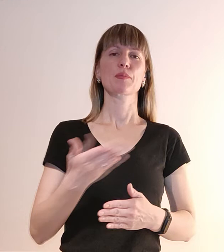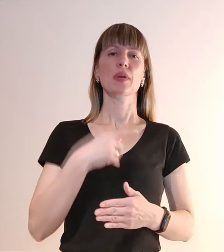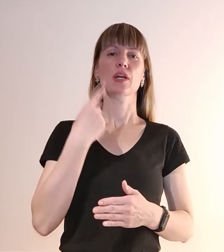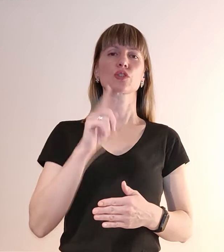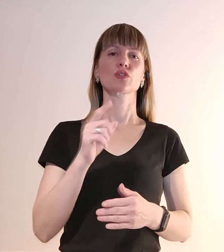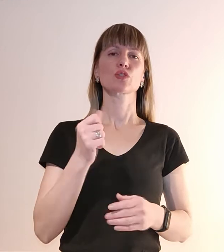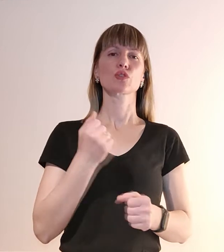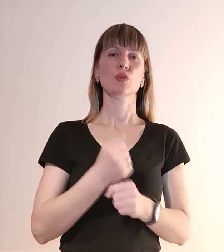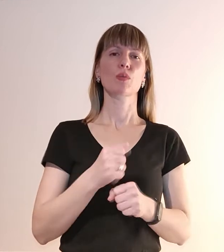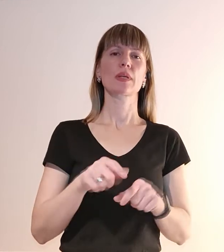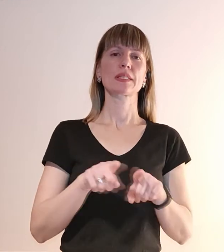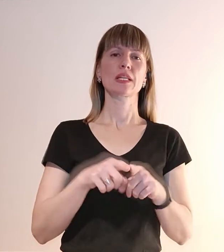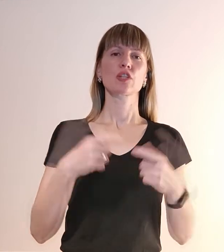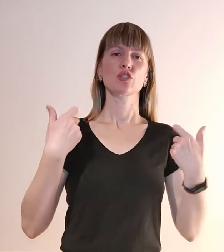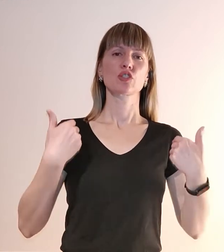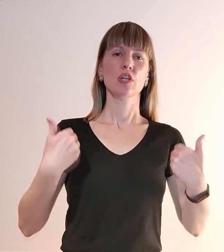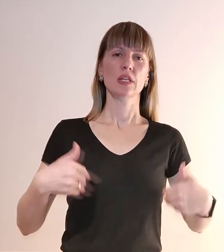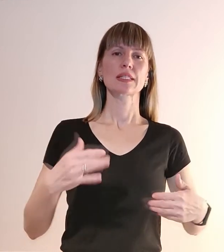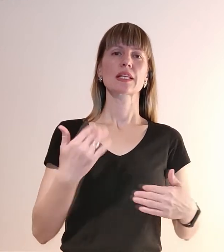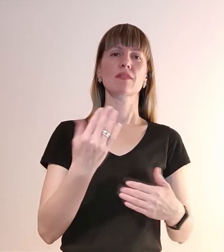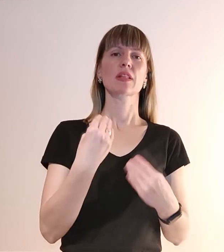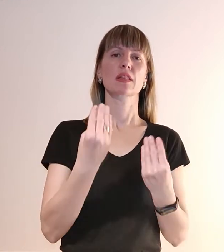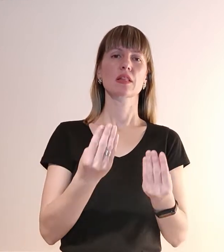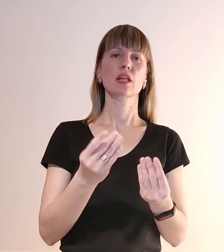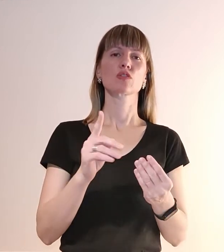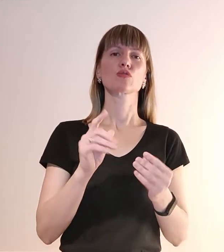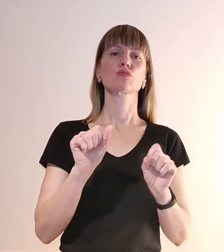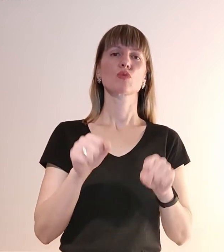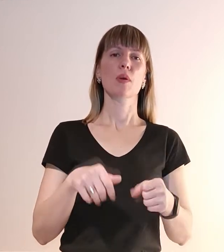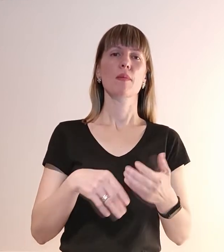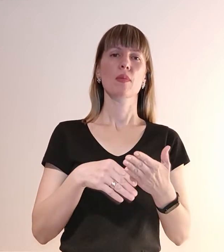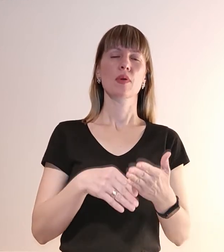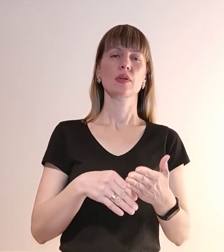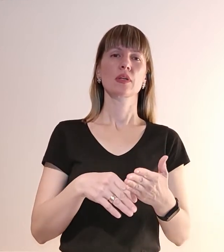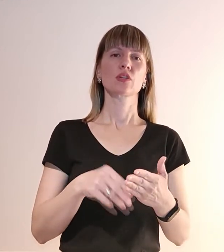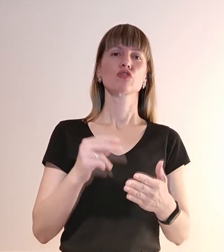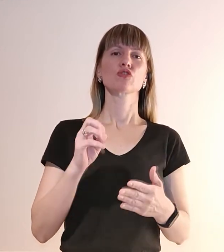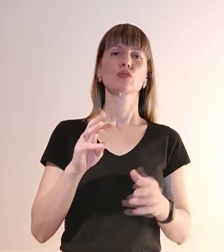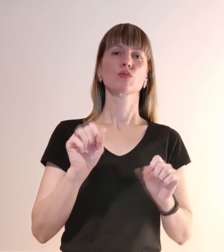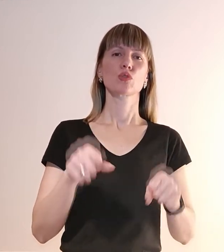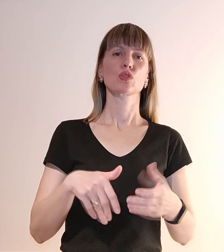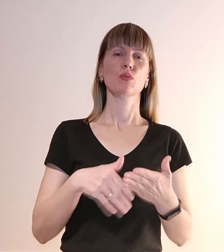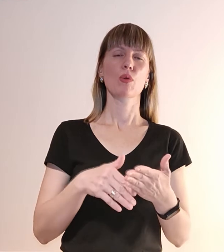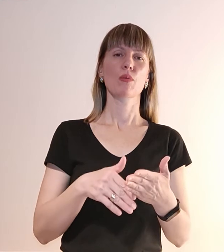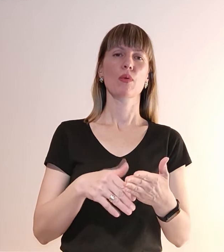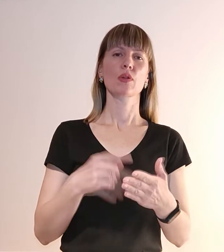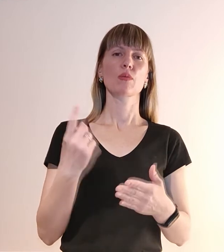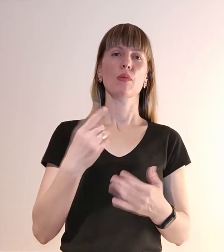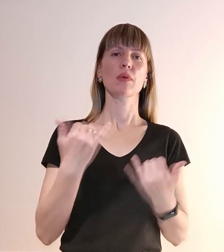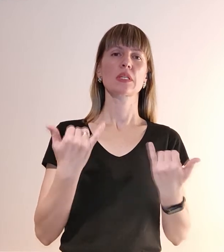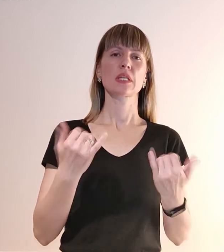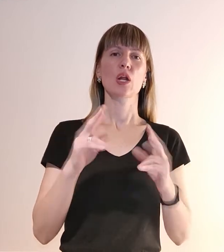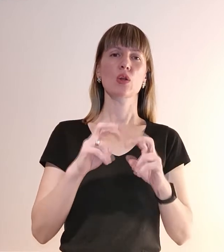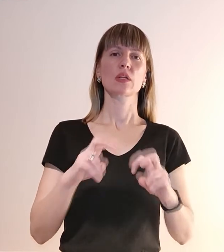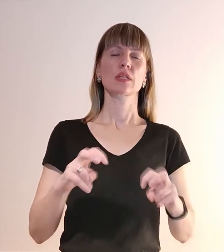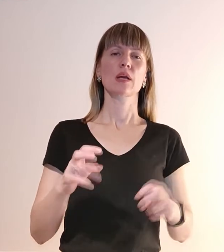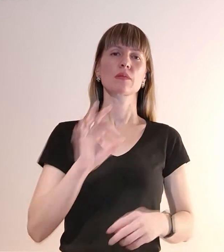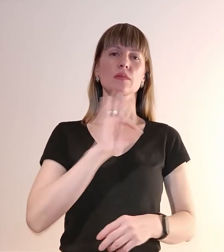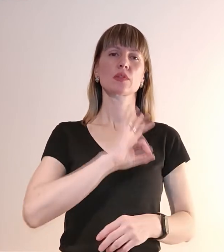зробили стільки жилетів, скільки ви дали. Чим можуть допомогти? По-перше, зараз розглядаємо залучення швачних